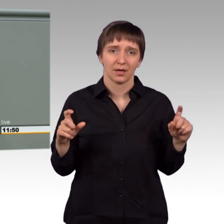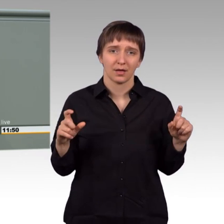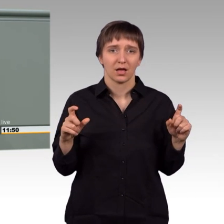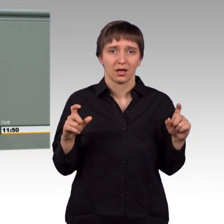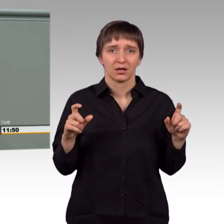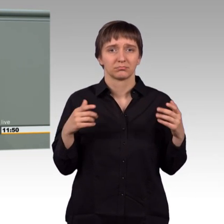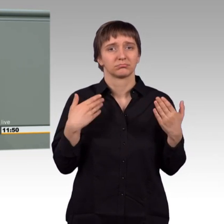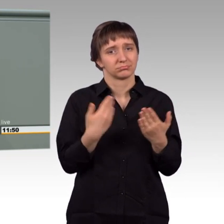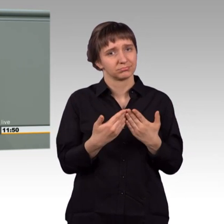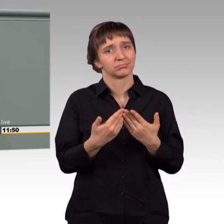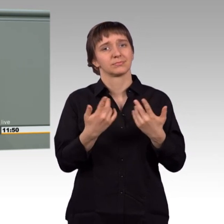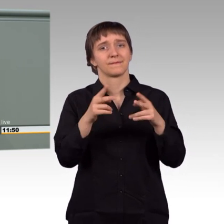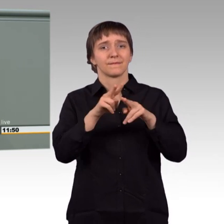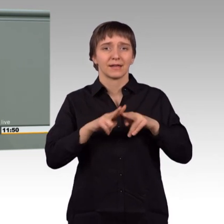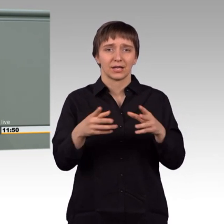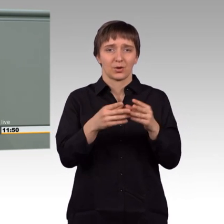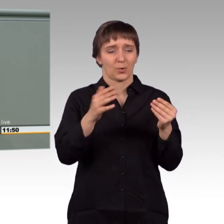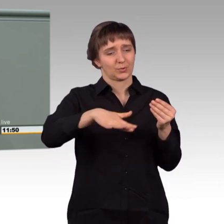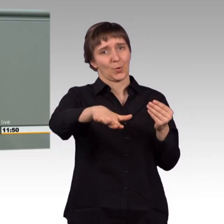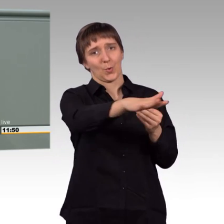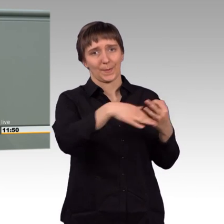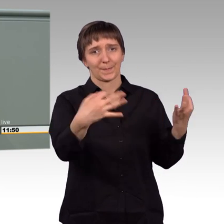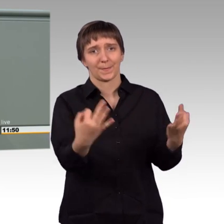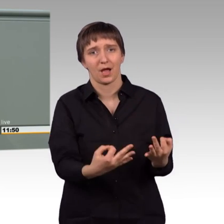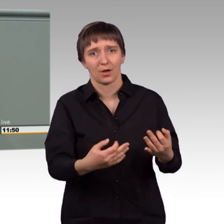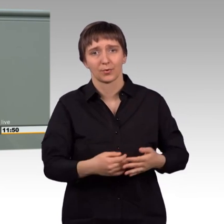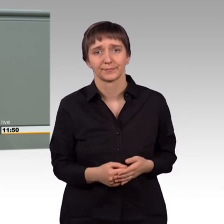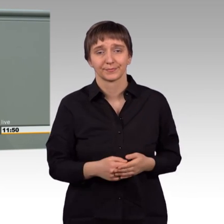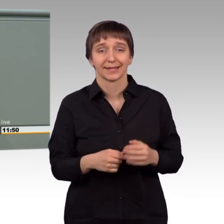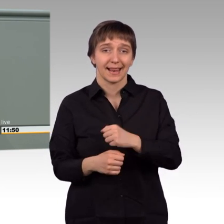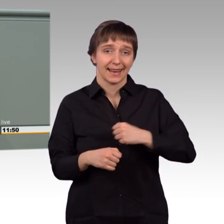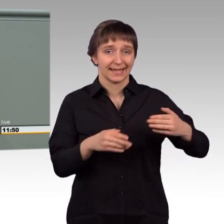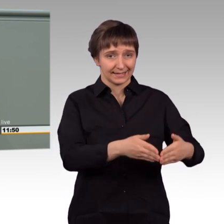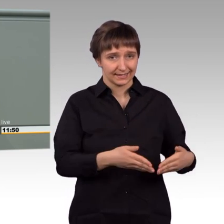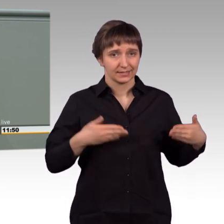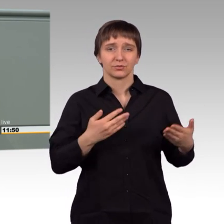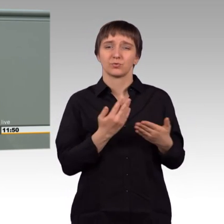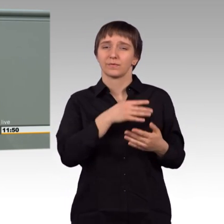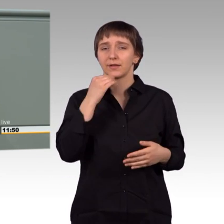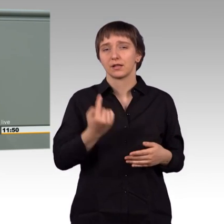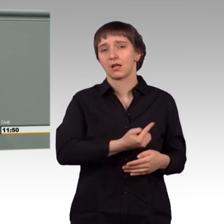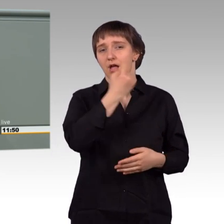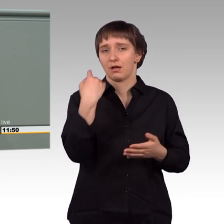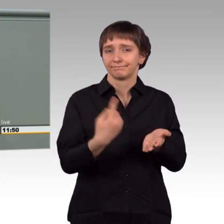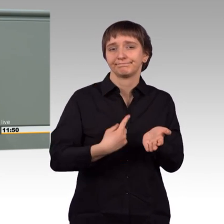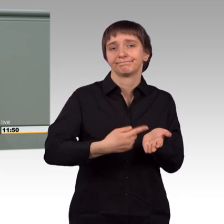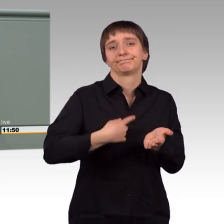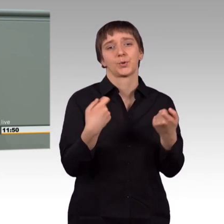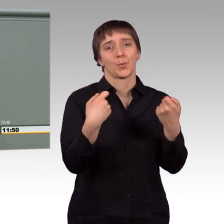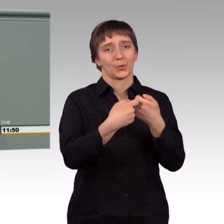friedlichen Lösung in dieser Region bei. Die Linke fordert seit Jahren, dass sich die Bundesregierung für einen